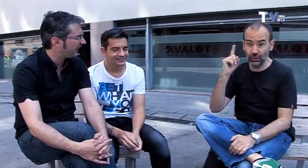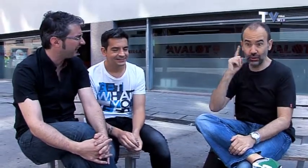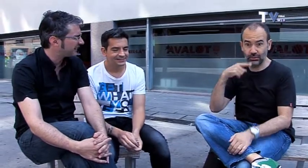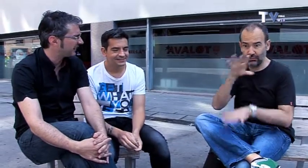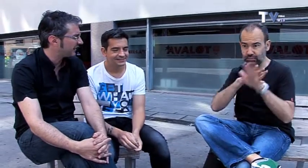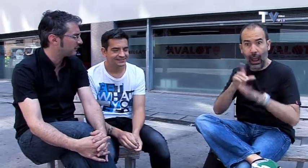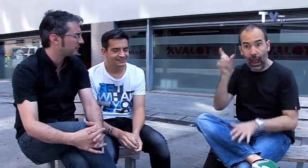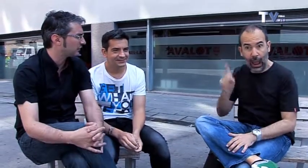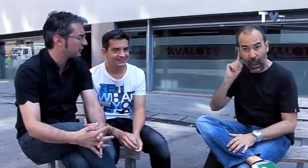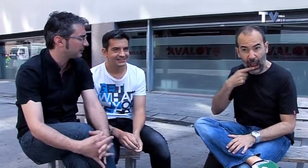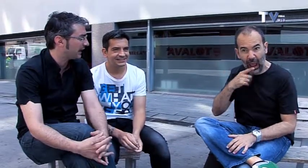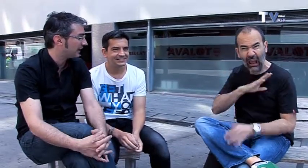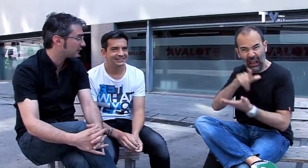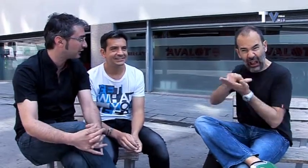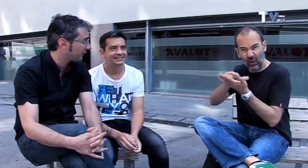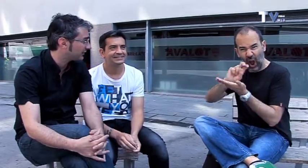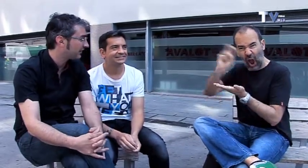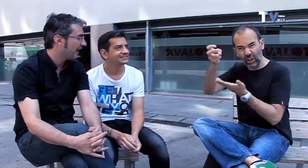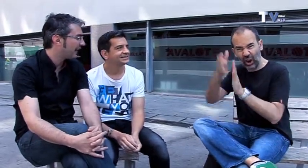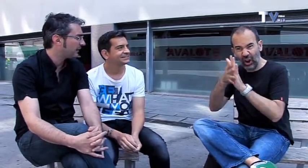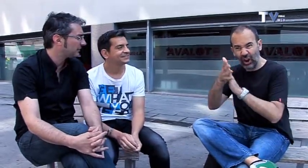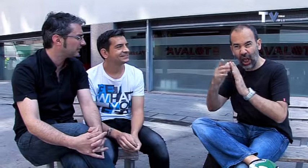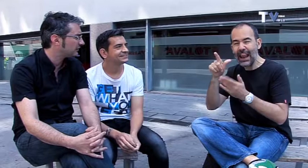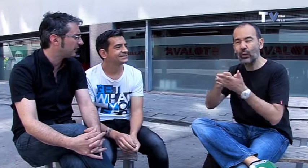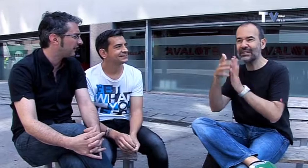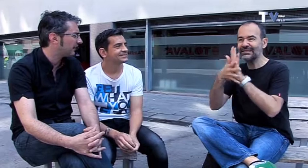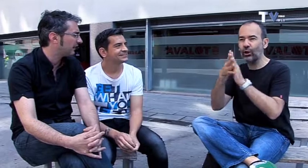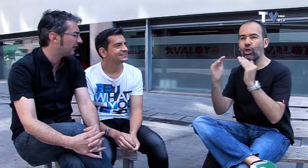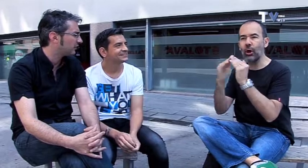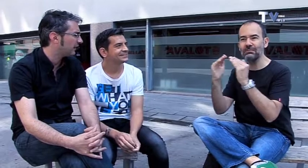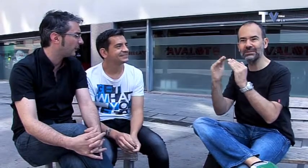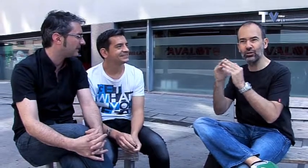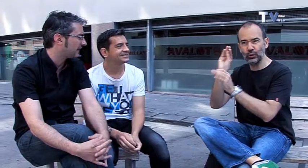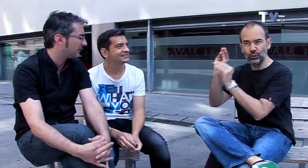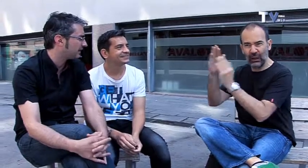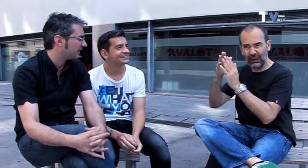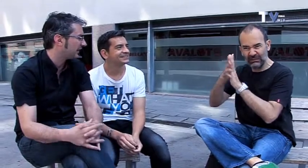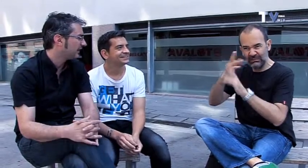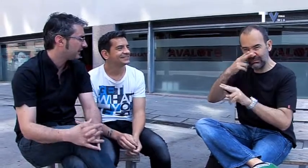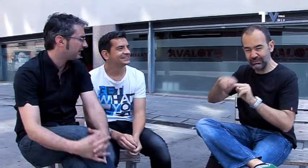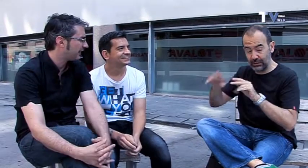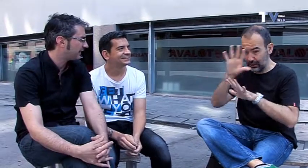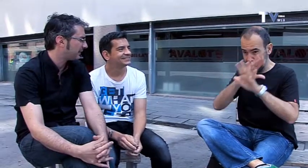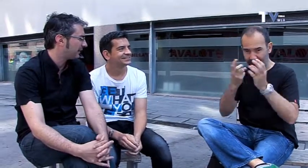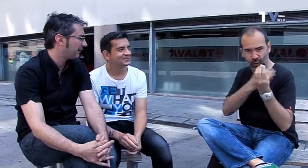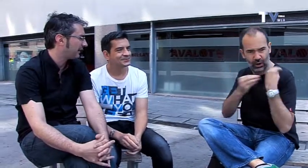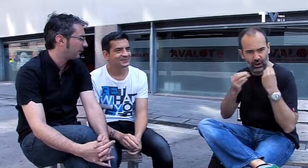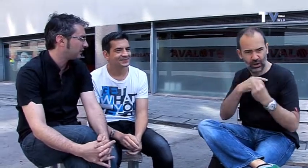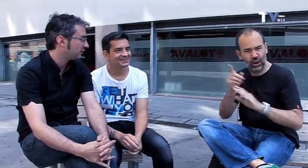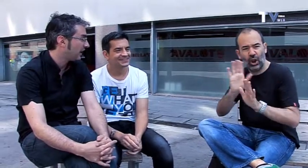¿LSD? Hay muchas personas soleras que están un poco confundidas. ¿Qué es de otra lengua de signos? ¿O lengua de domésticos de su casa? ¿O qué es? Y